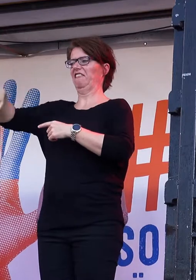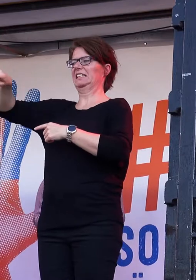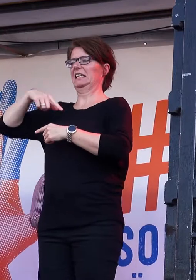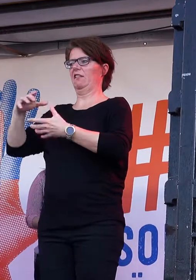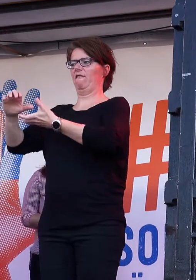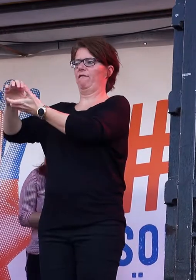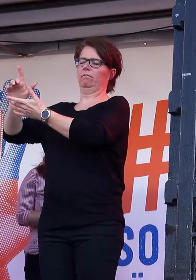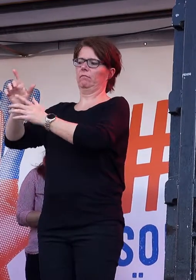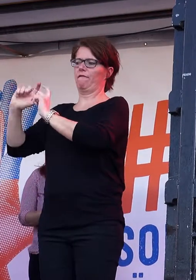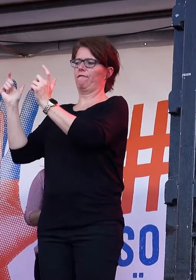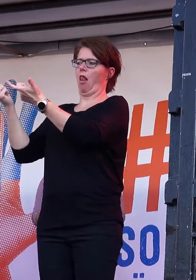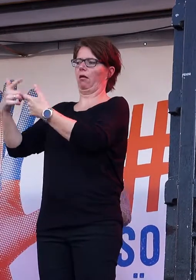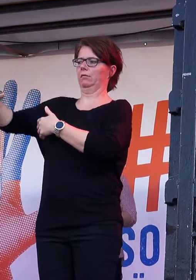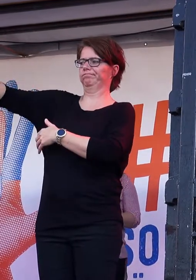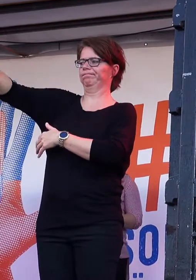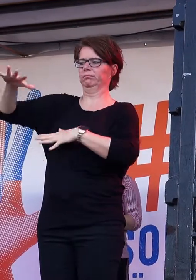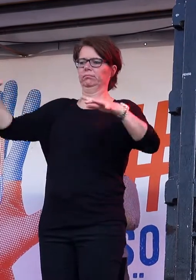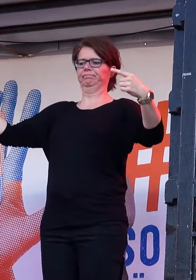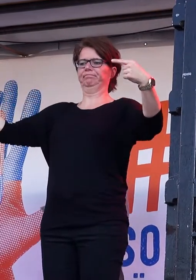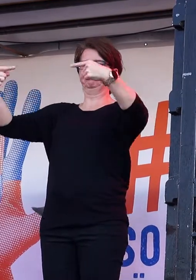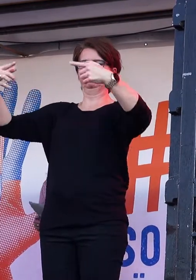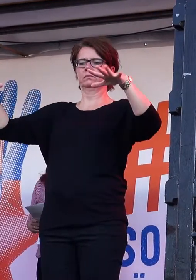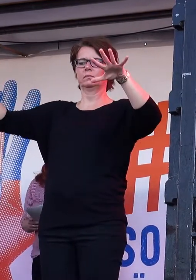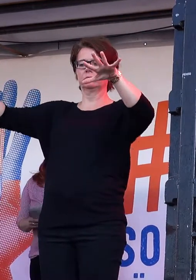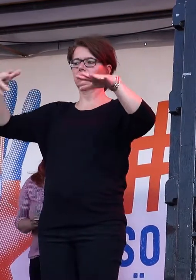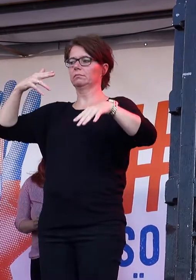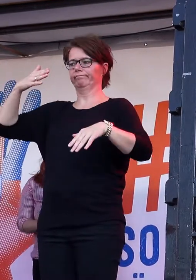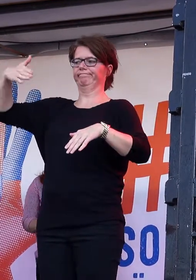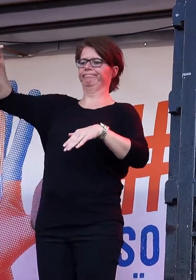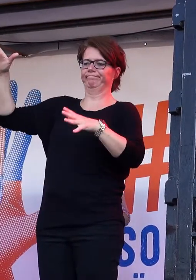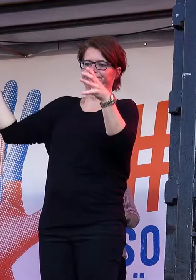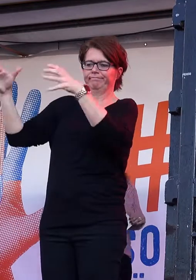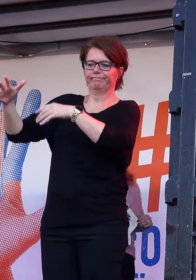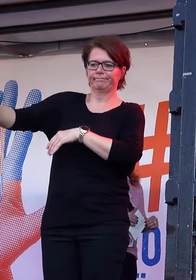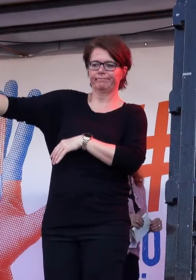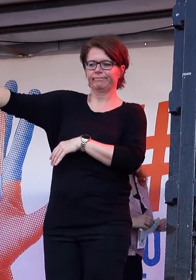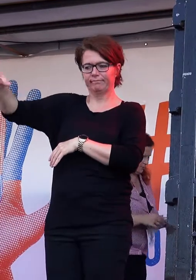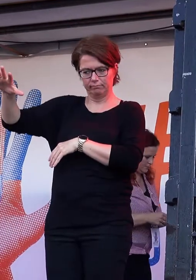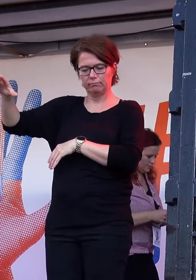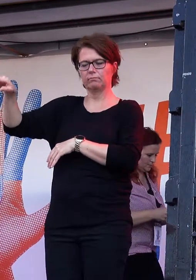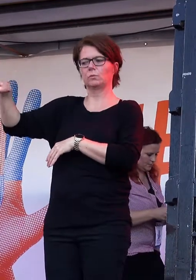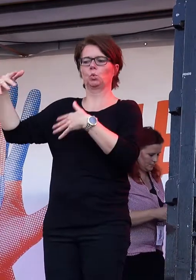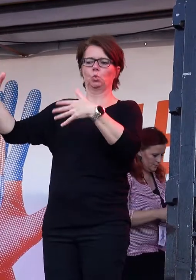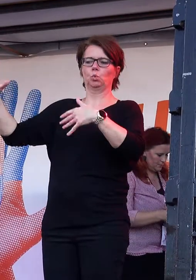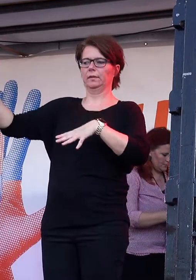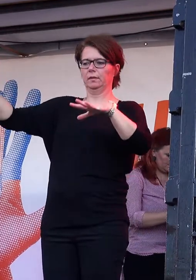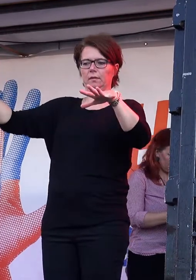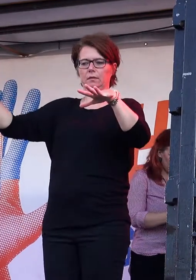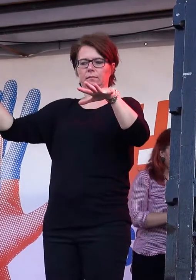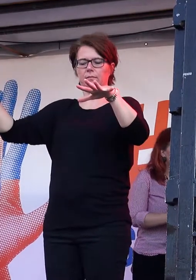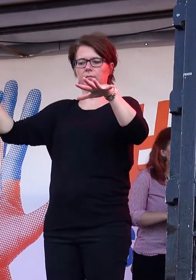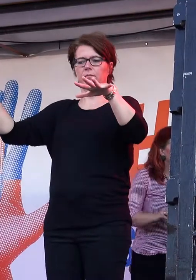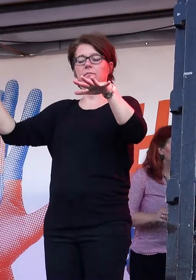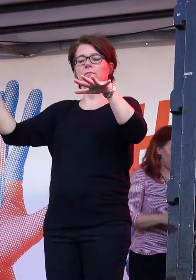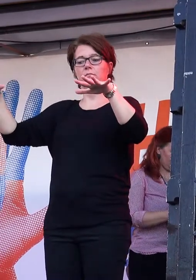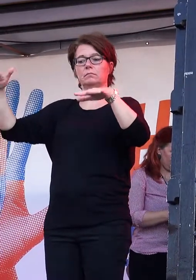andere Menschen. Hunderte Berlinerinnen und Berliner standen nur mit Kerzen und Gebeten vor